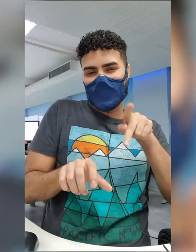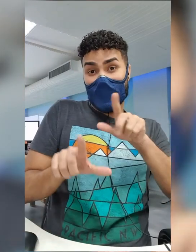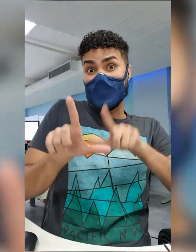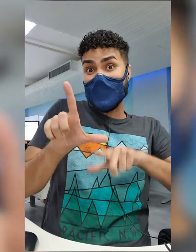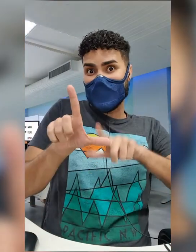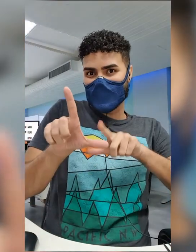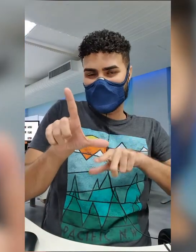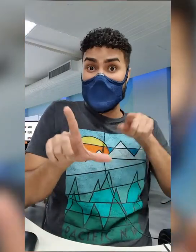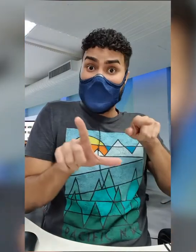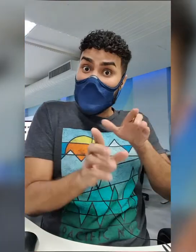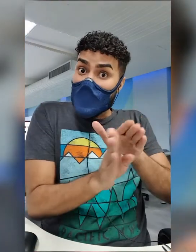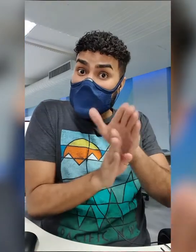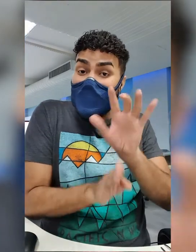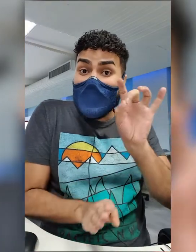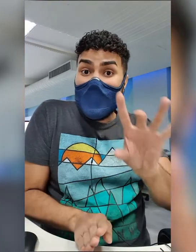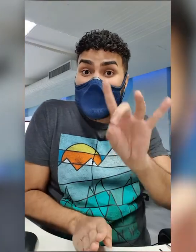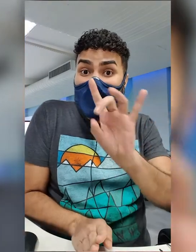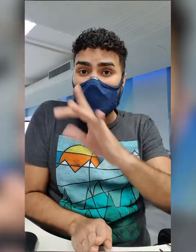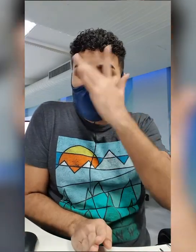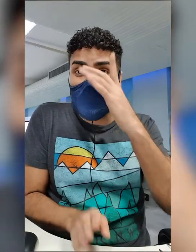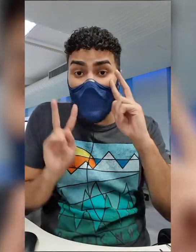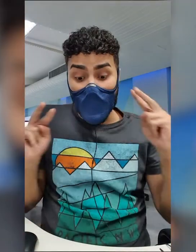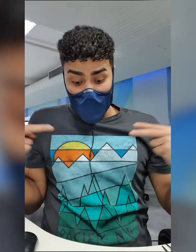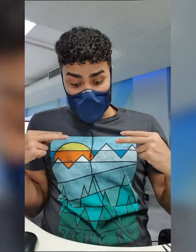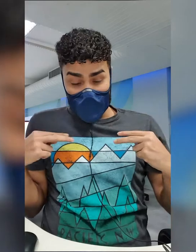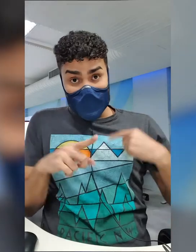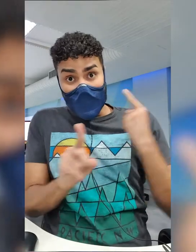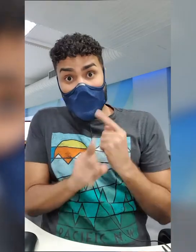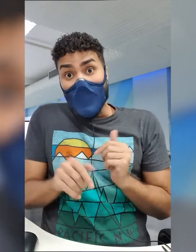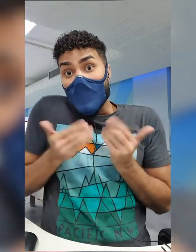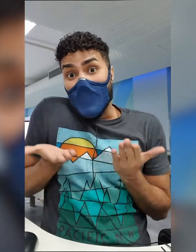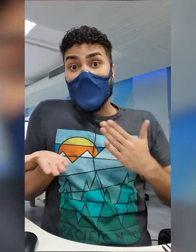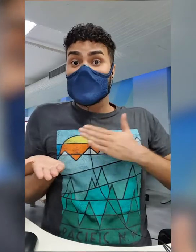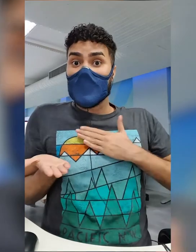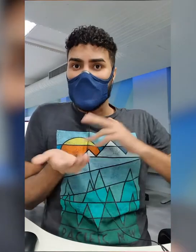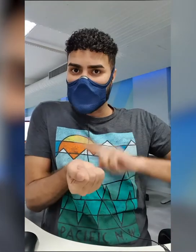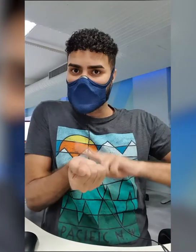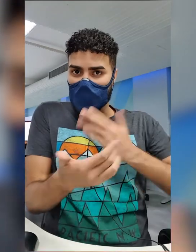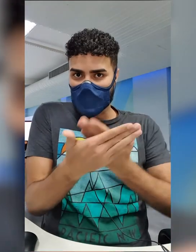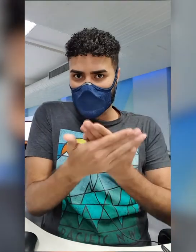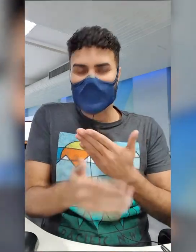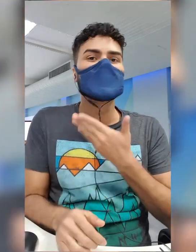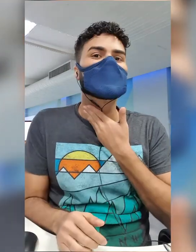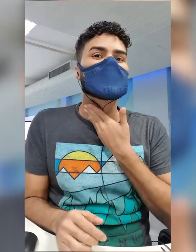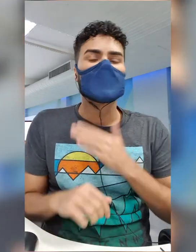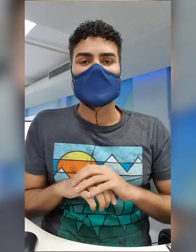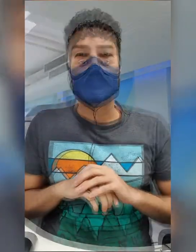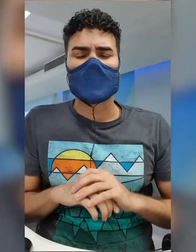recomenda que cada pessoa se observe com calma para encontrar o próprio ritmo de estudos. Cada pessoa tem uma